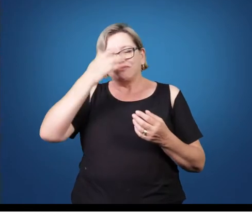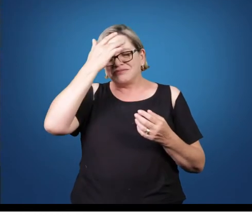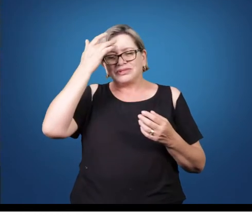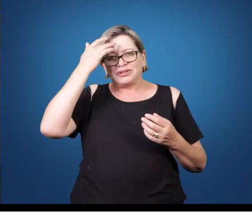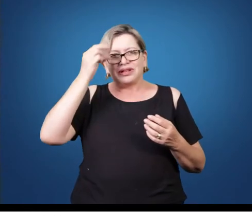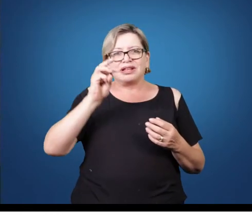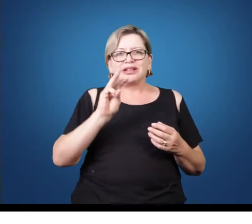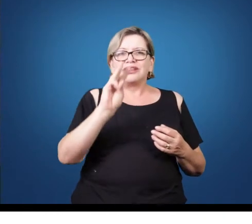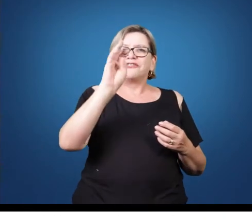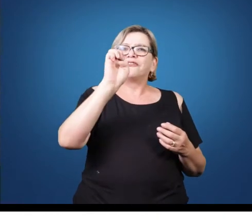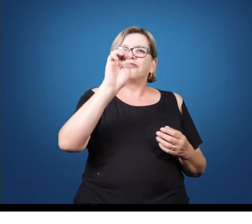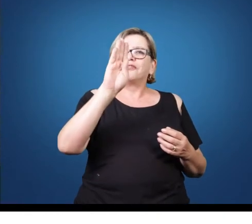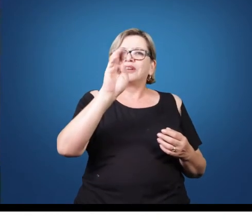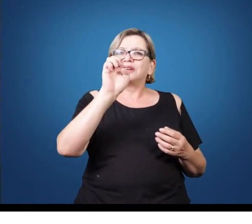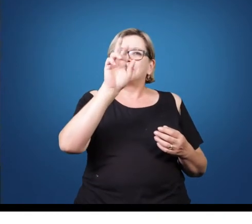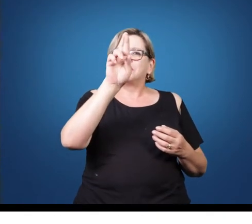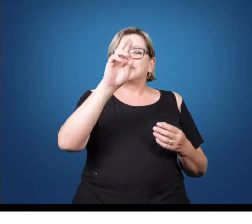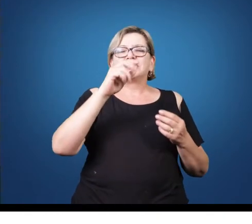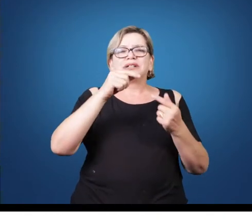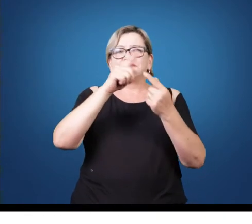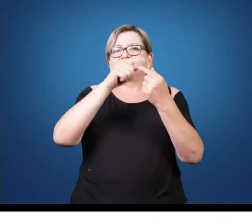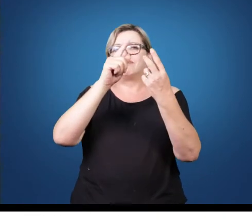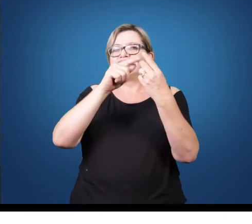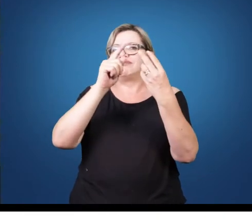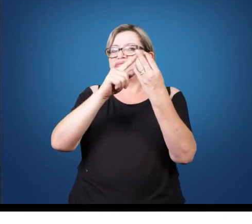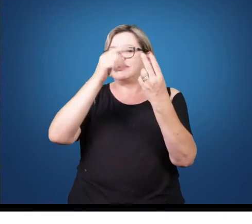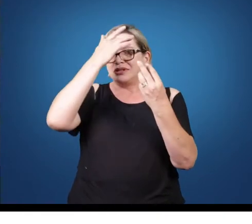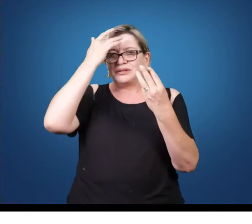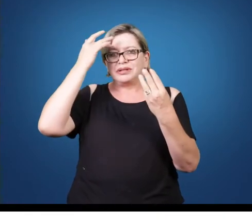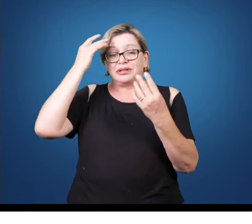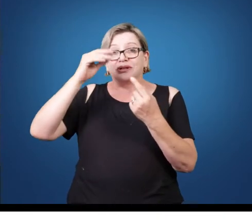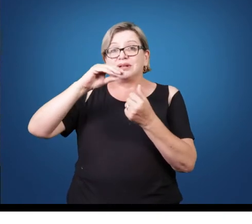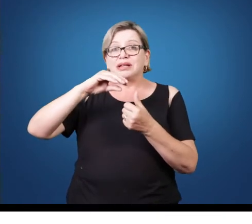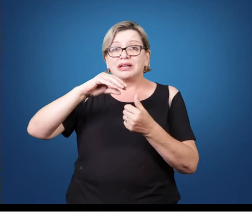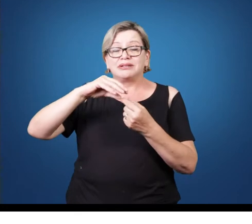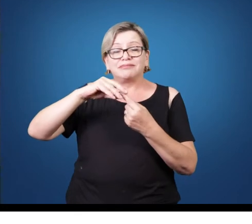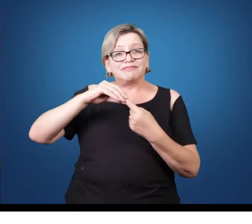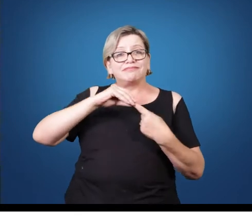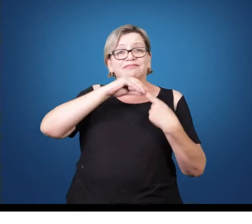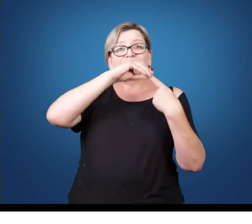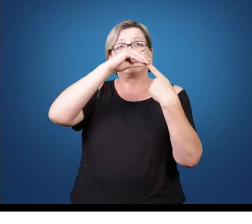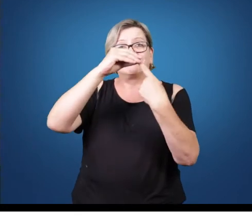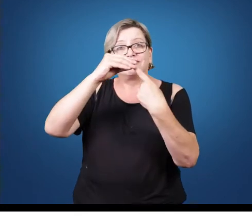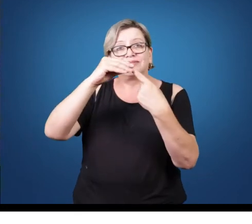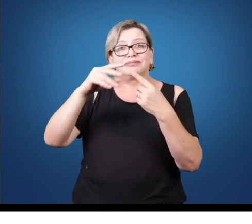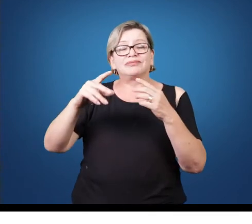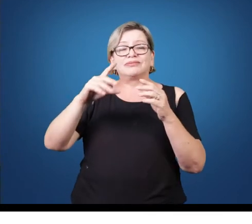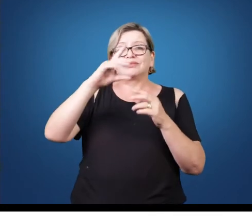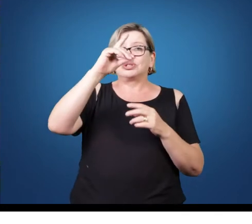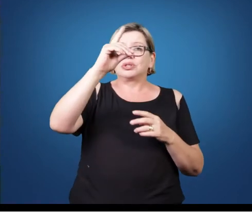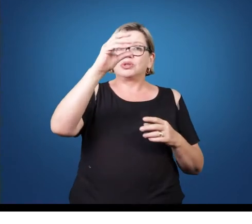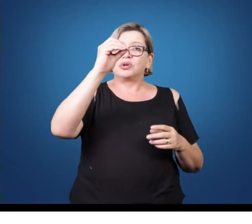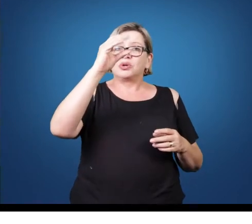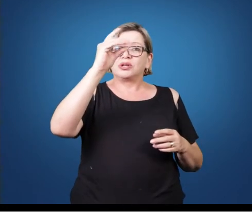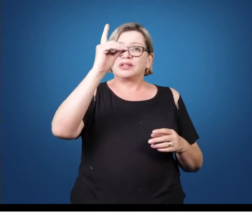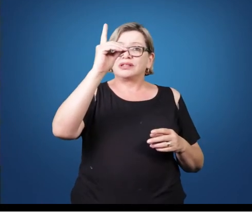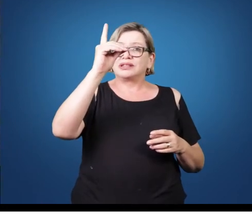e Alban Berg, os três compositores mais relevantes dentro da música do Decafônica, de